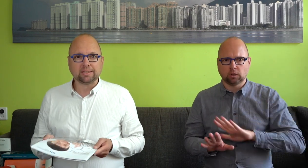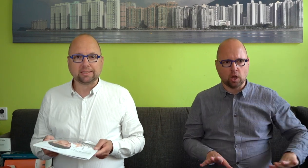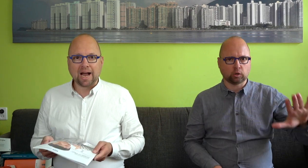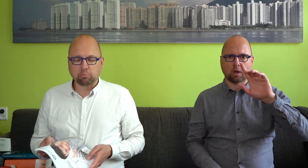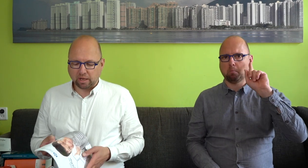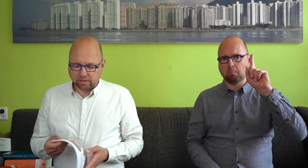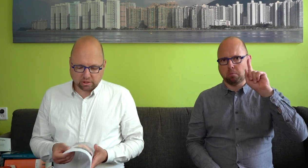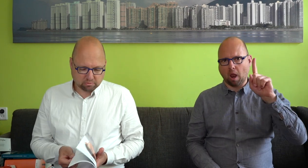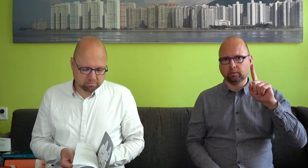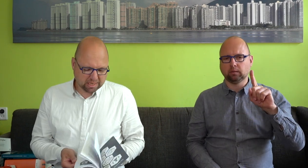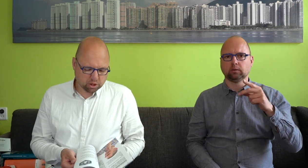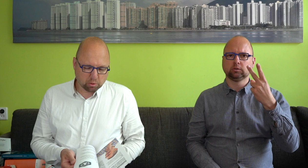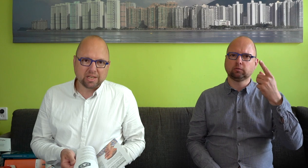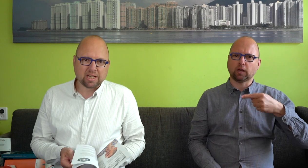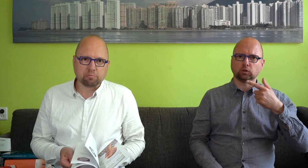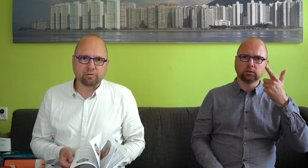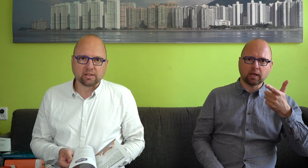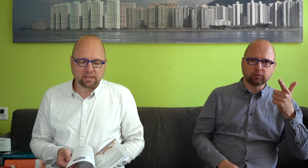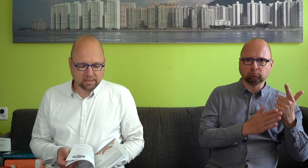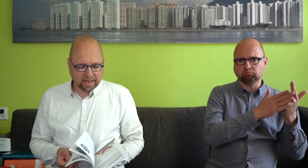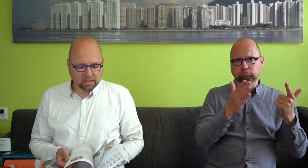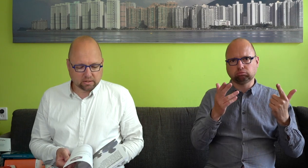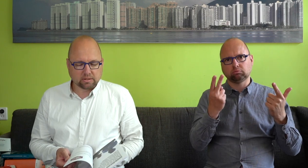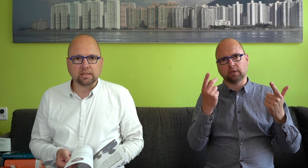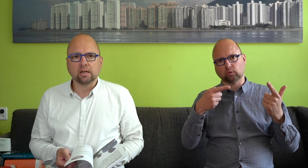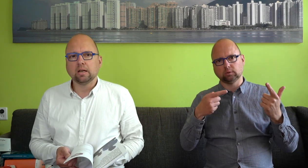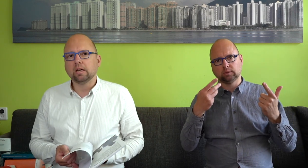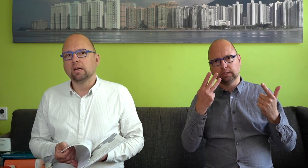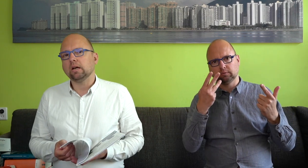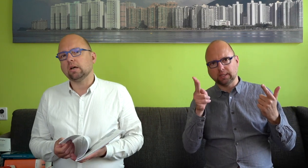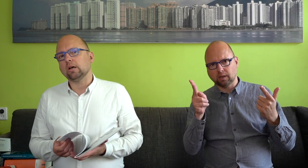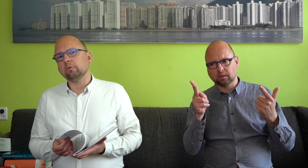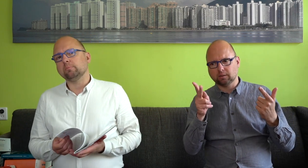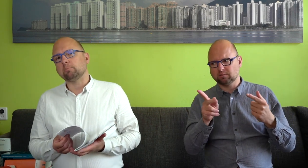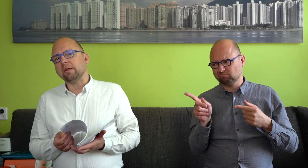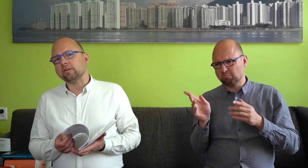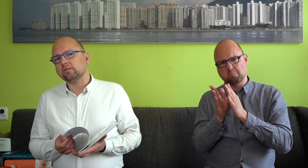zesjarenplan, dit is een beetje de publieksamenvatting eigenlijk, dat plan dat